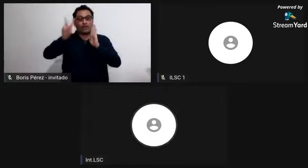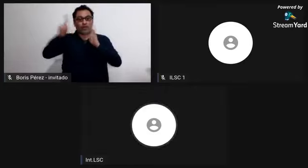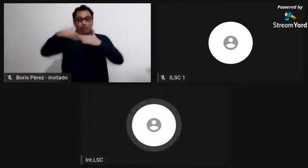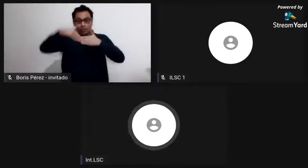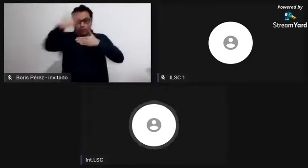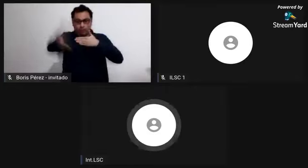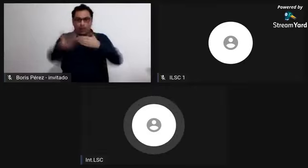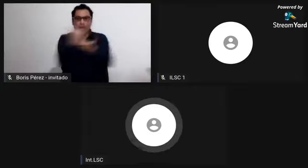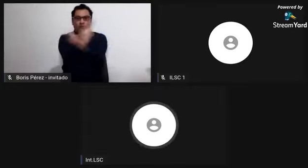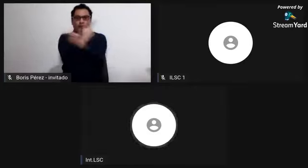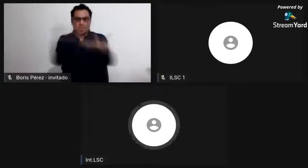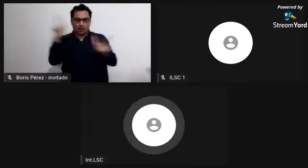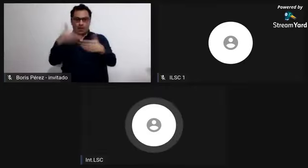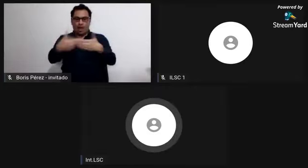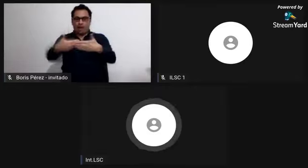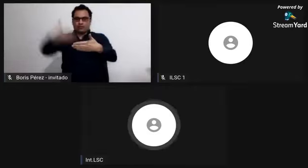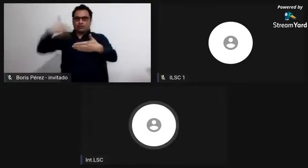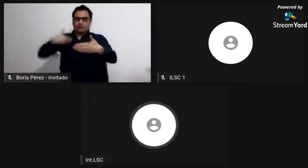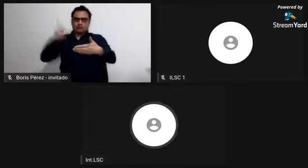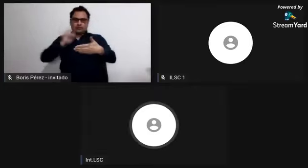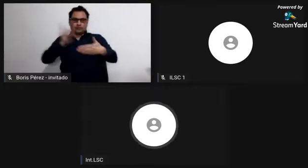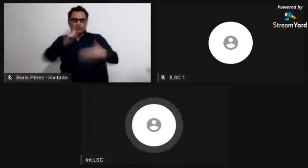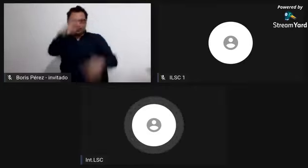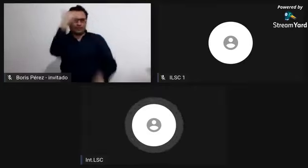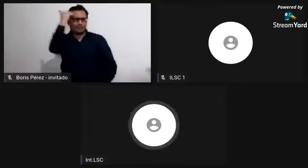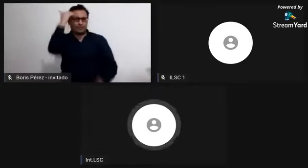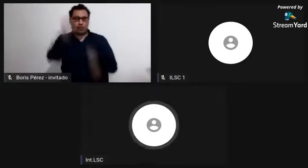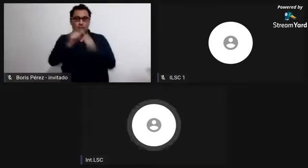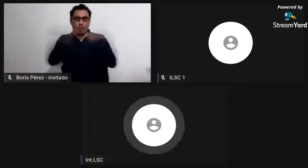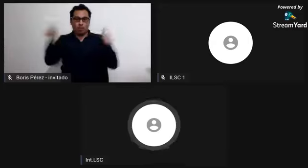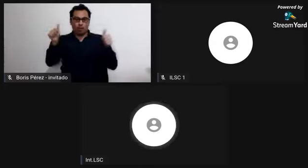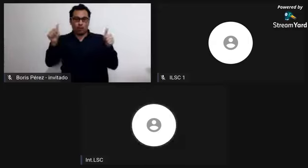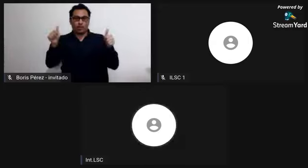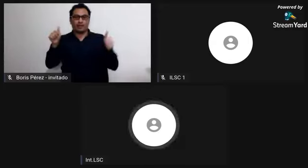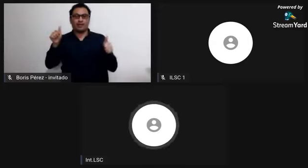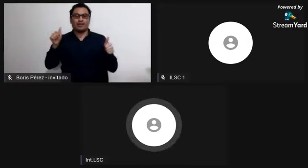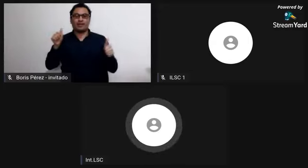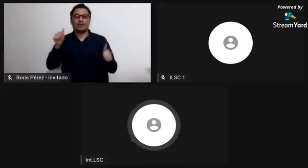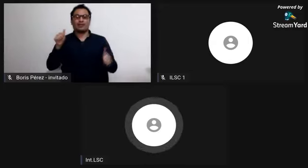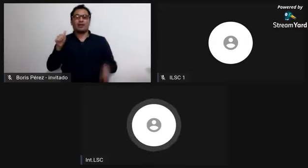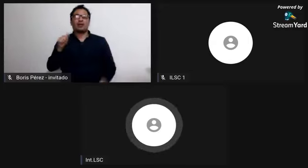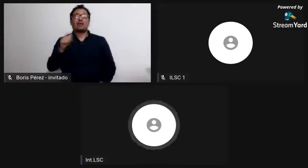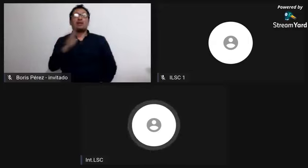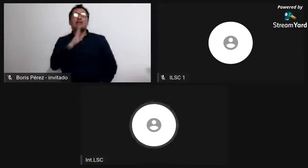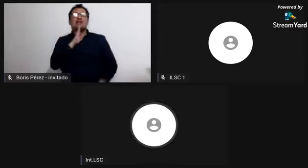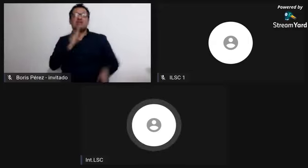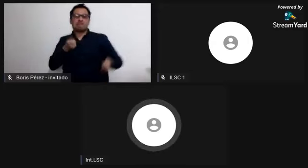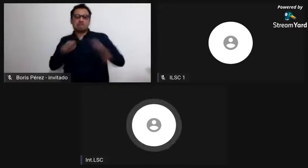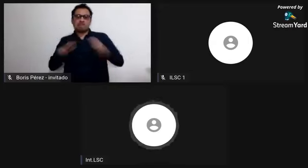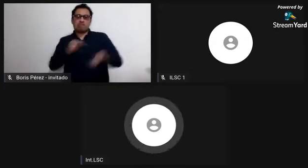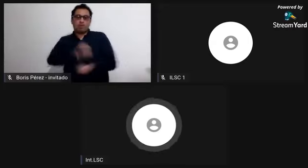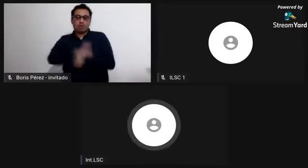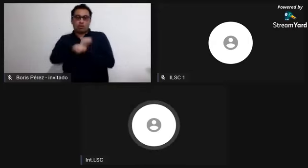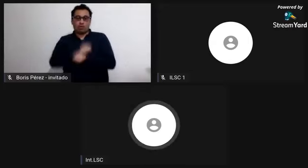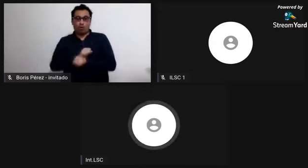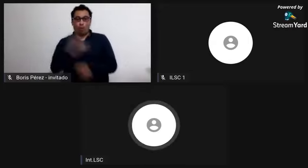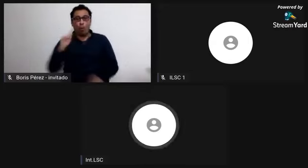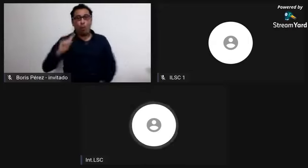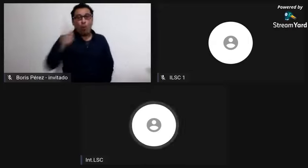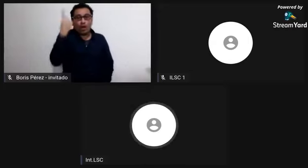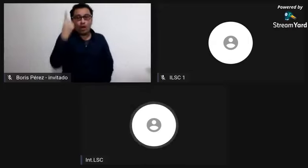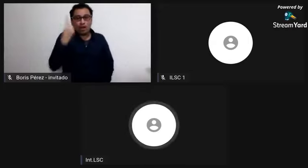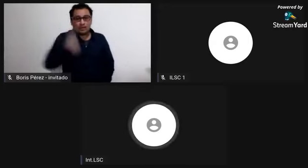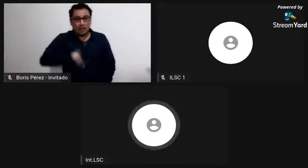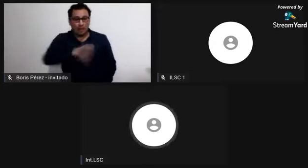que las mujeres que daban a luz y los niños nacidos posteriormente a la aprobación de esta ley tenían una